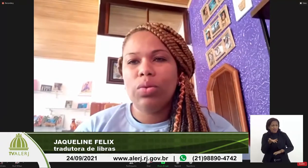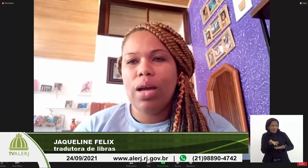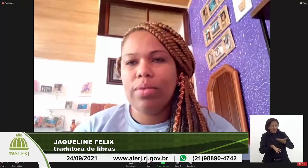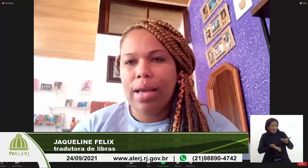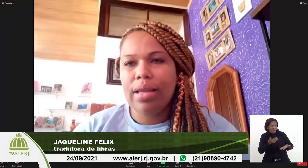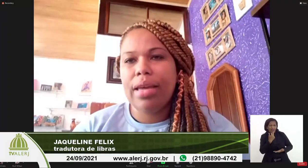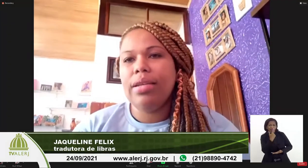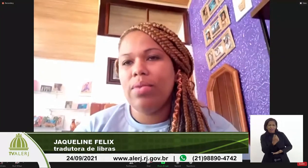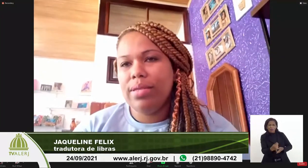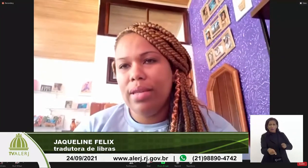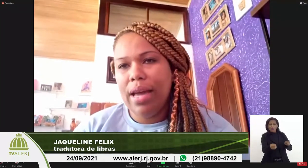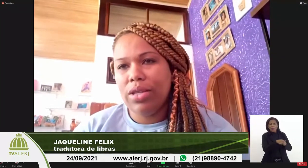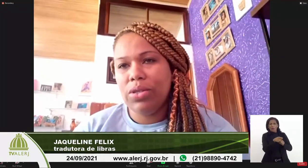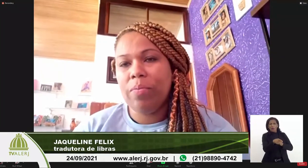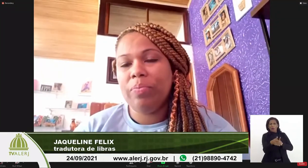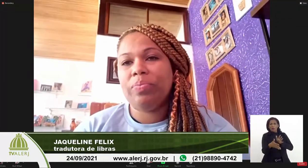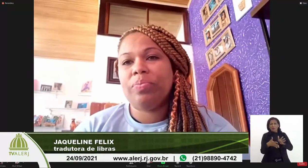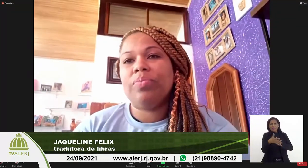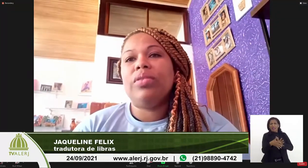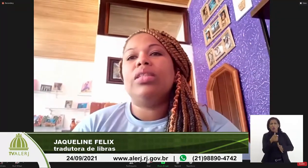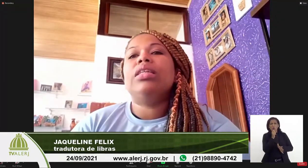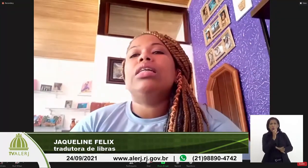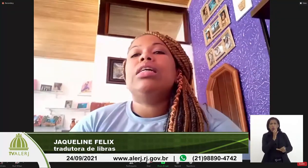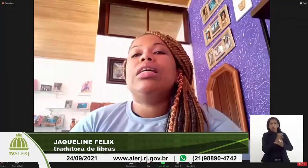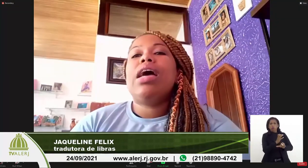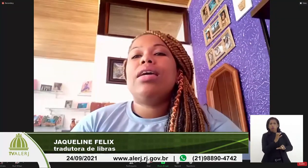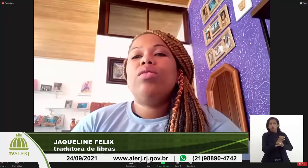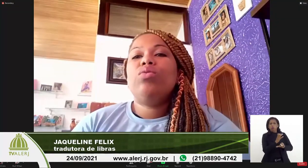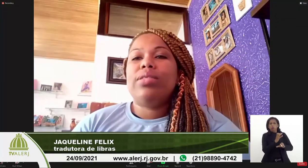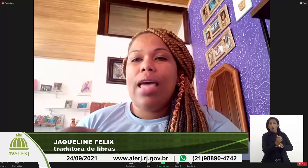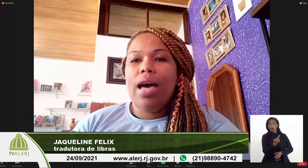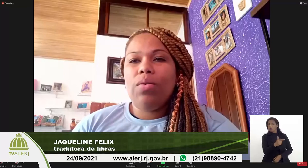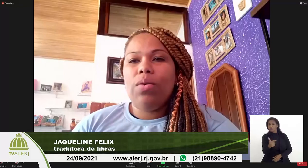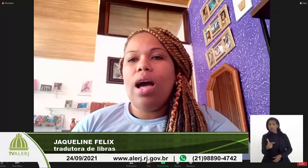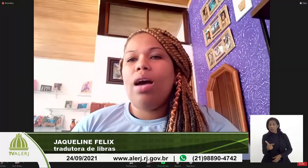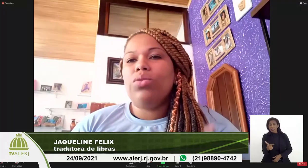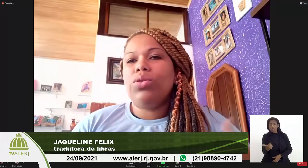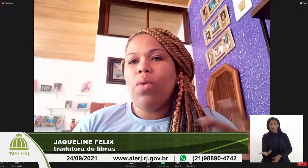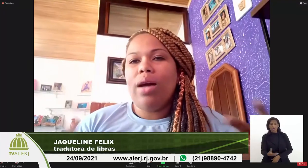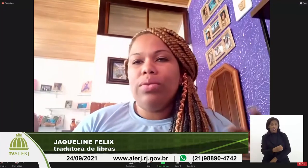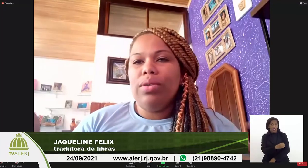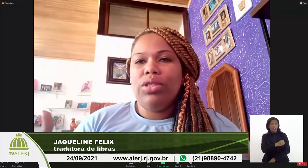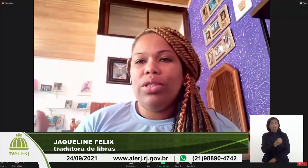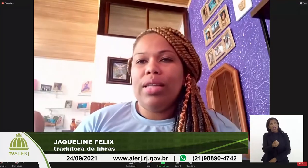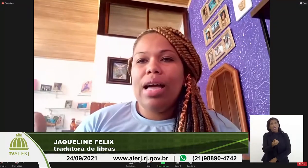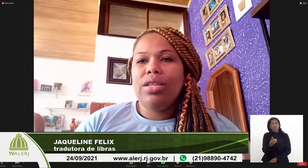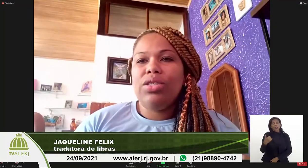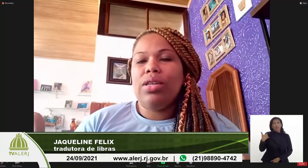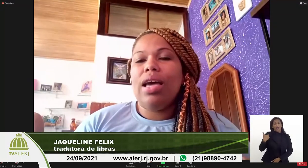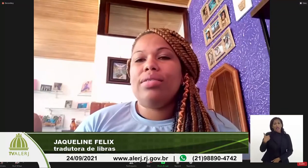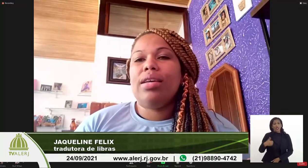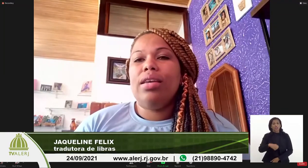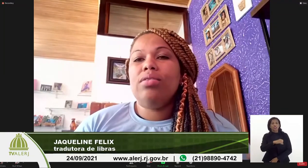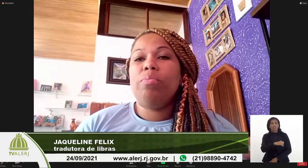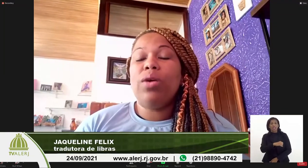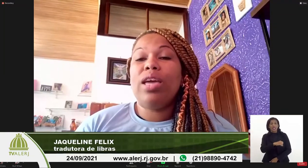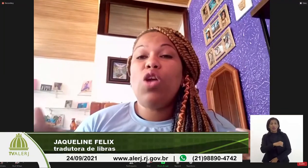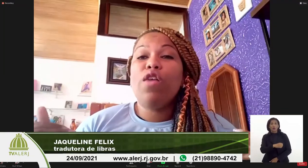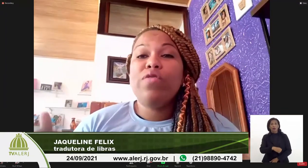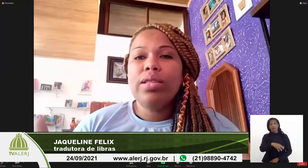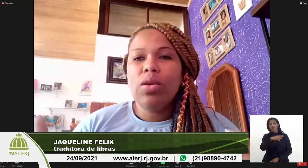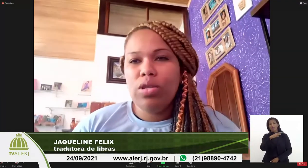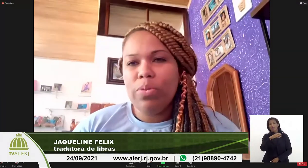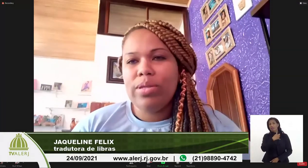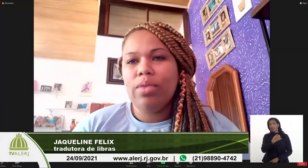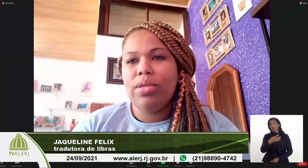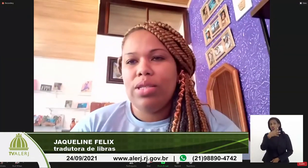língua natural dela, que é a língua de sinais. E aí, do zero aos quatro anos de idade, essa criança, porque